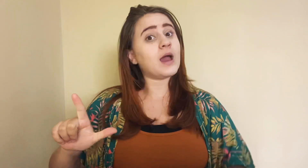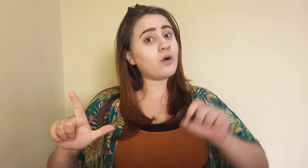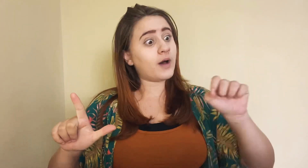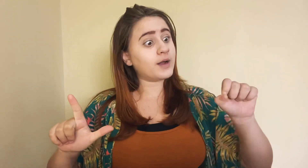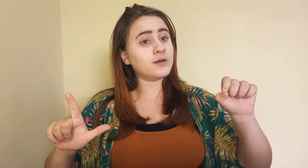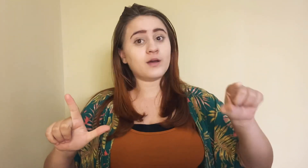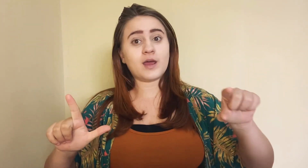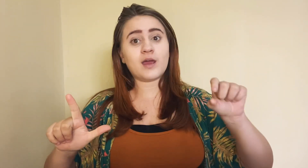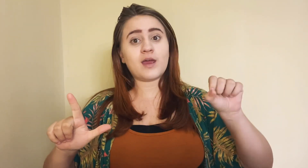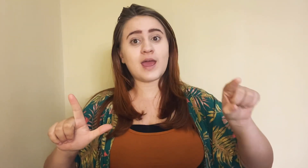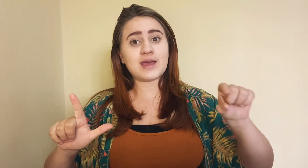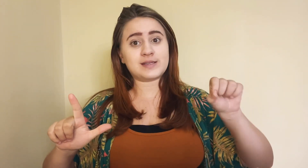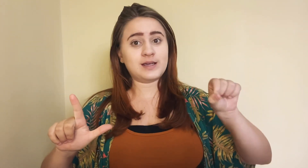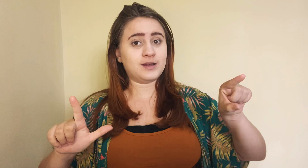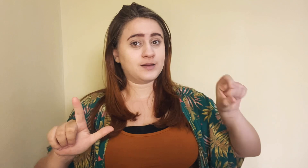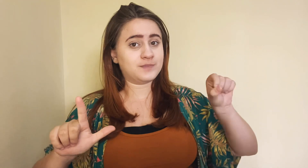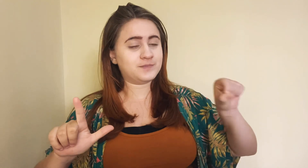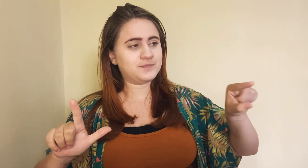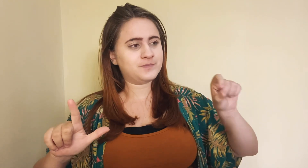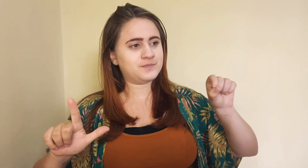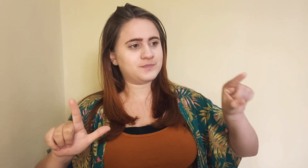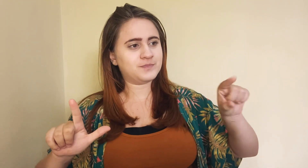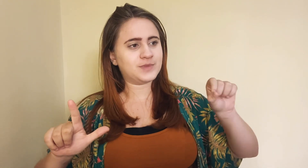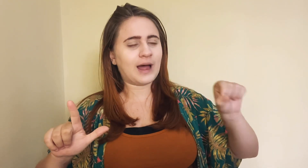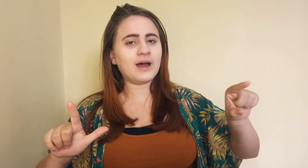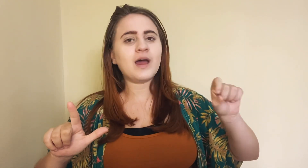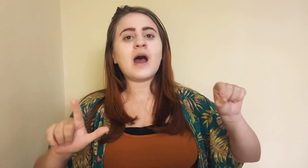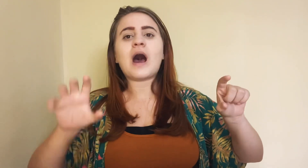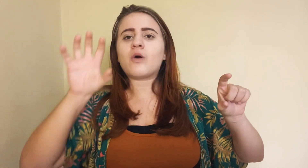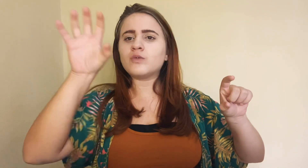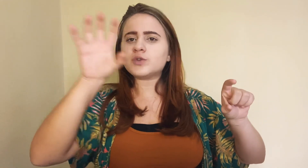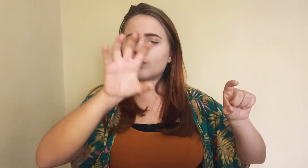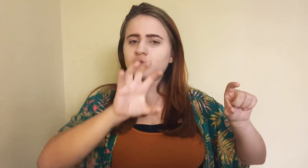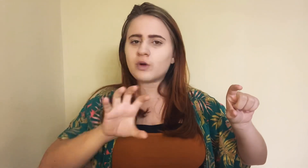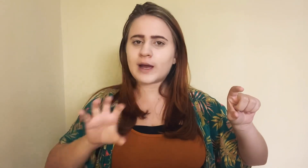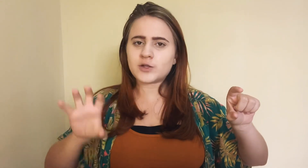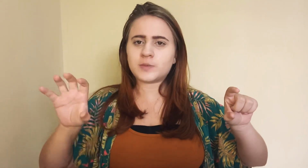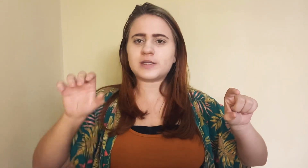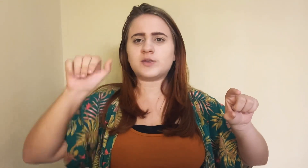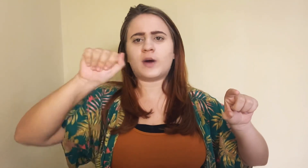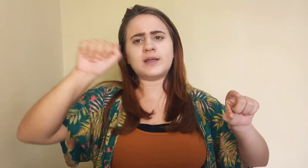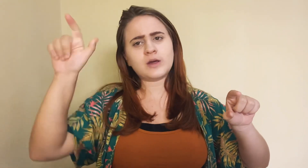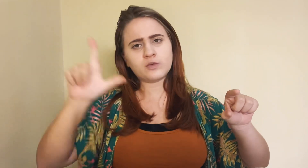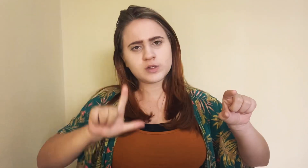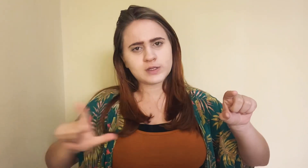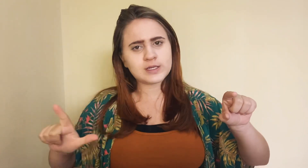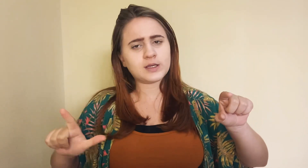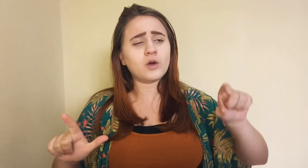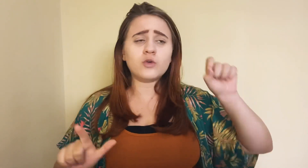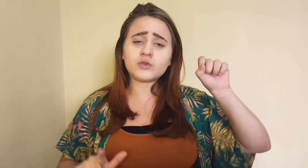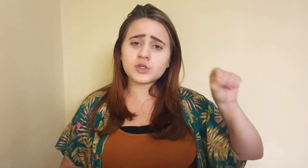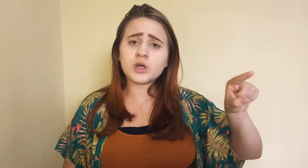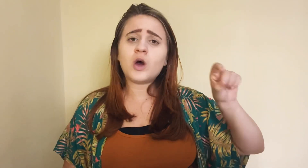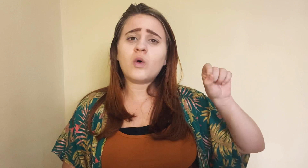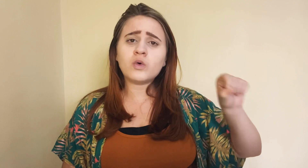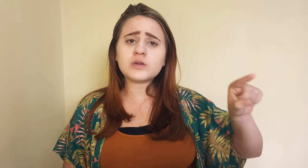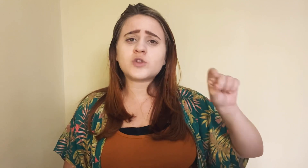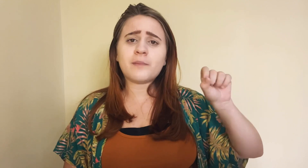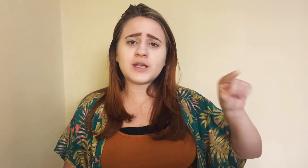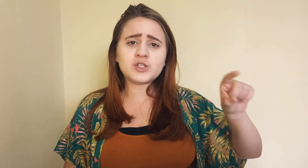agora é esse aqui. Tá? Alguns locais do Brasil ainda usam esse aqui, outros usam somente